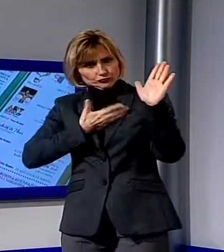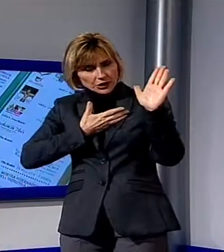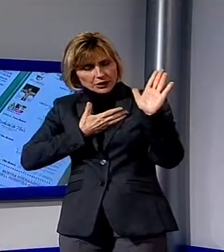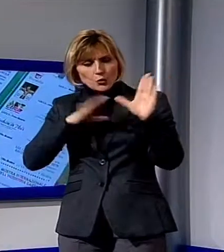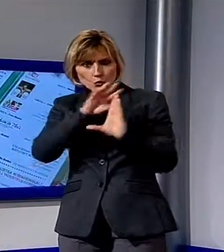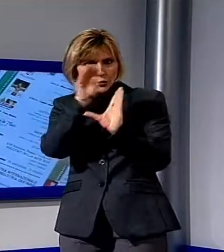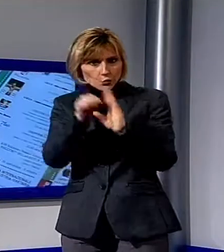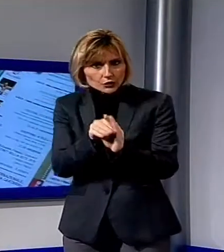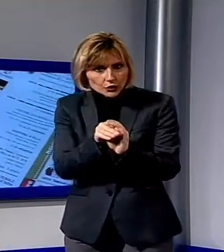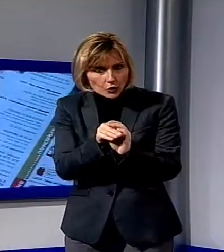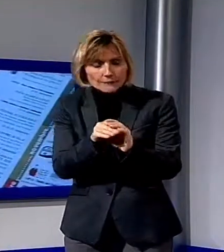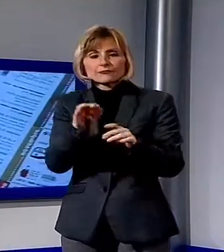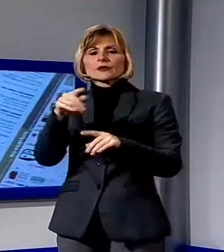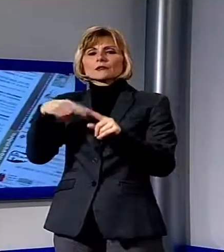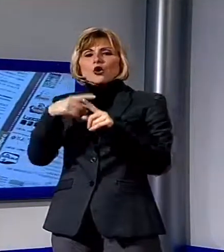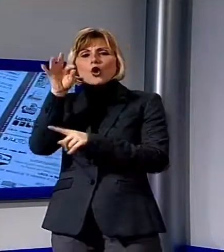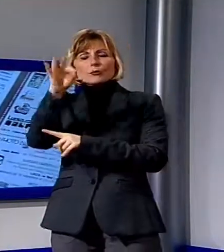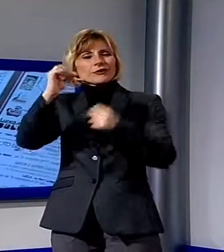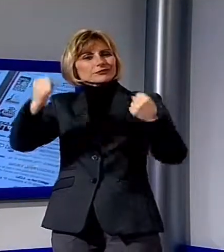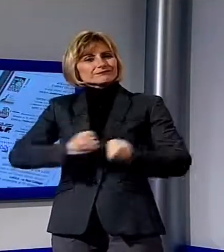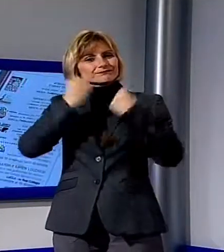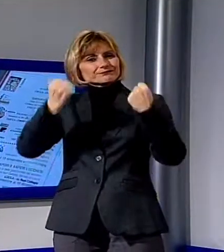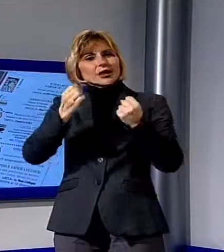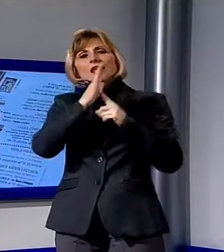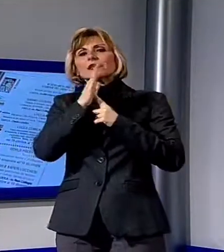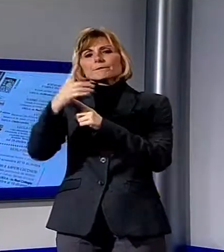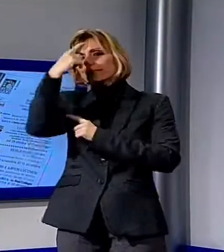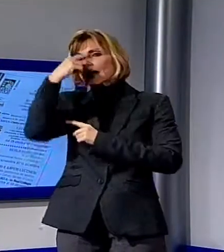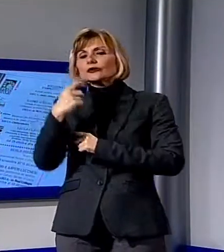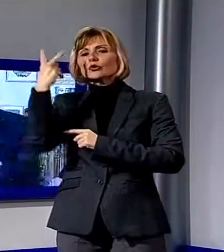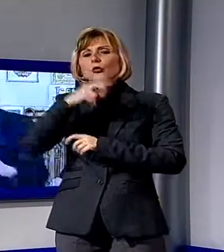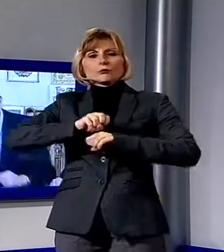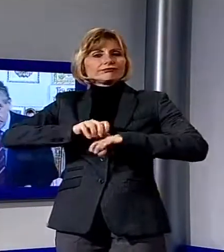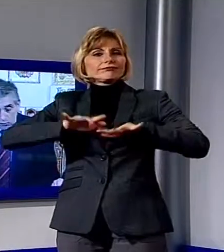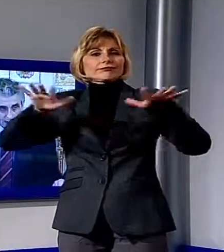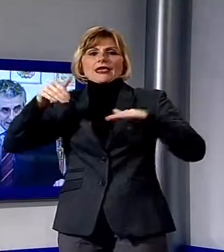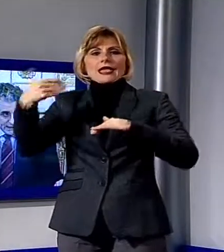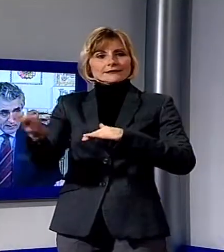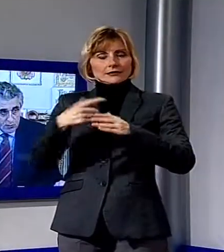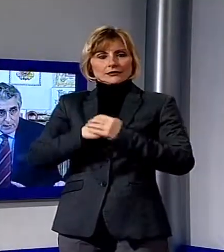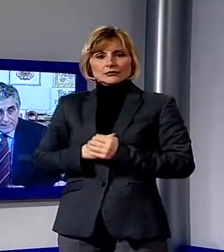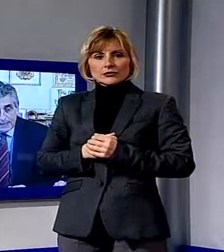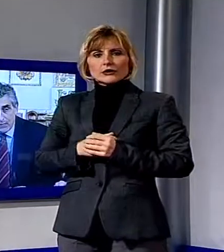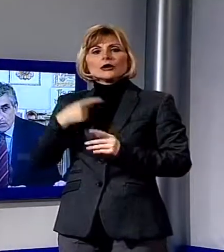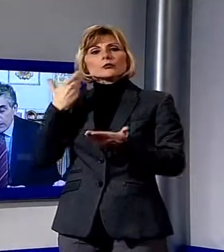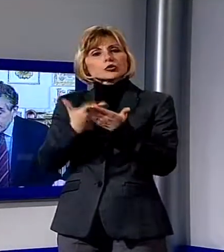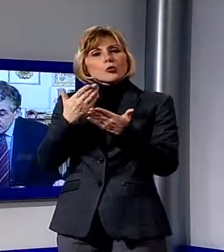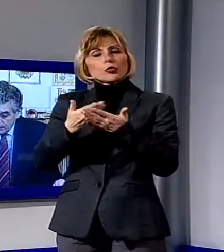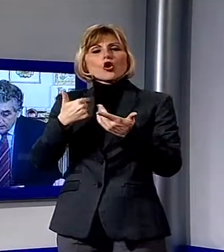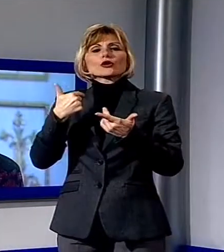calendario con l'obiettivo di promuovere l'immagine di Lucca anche all'estero, proporre su diversi mercati l'offerta della città e